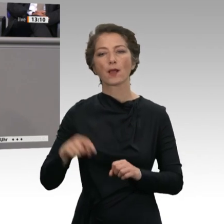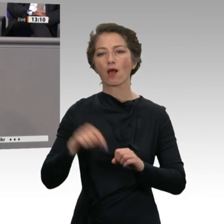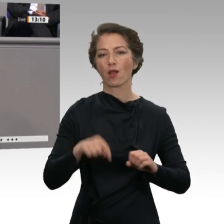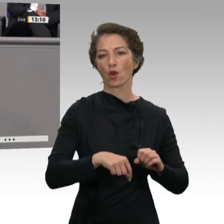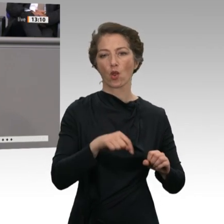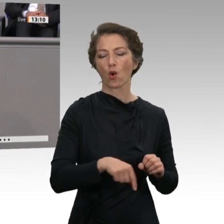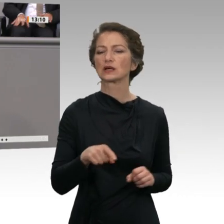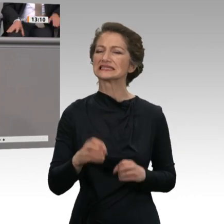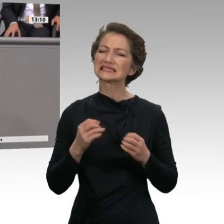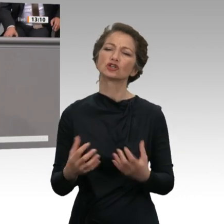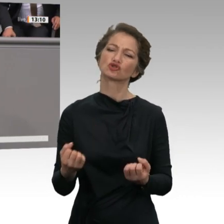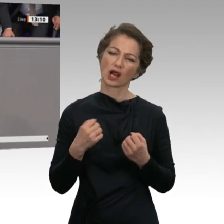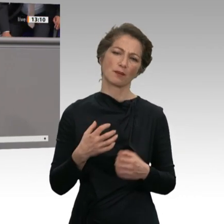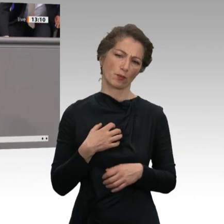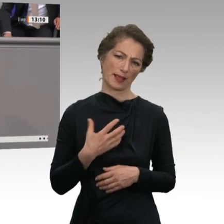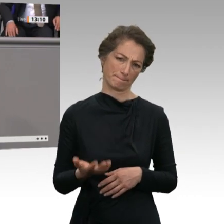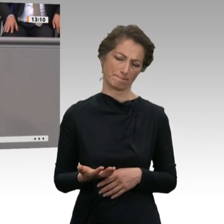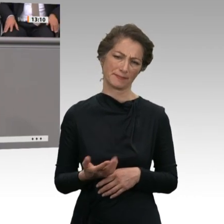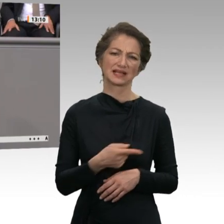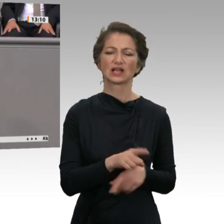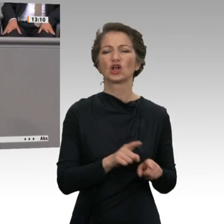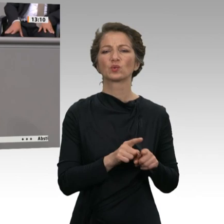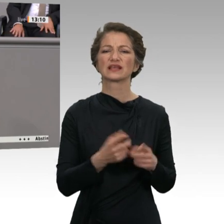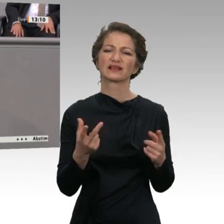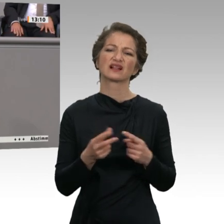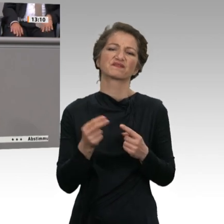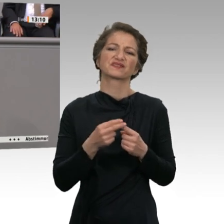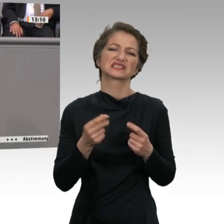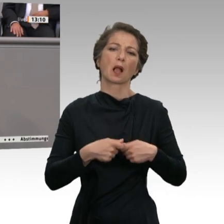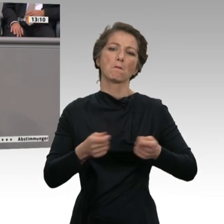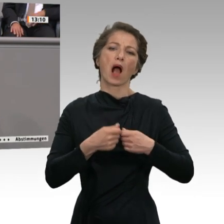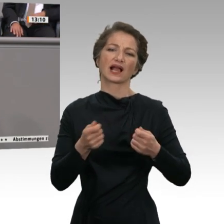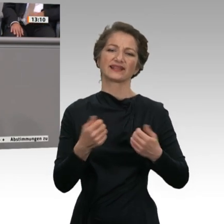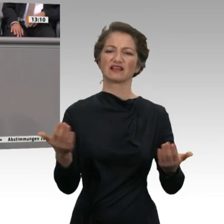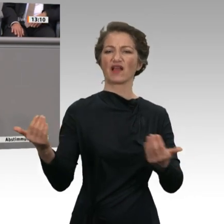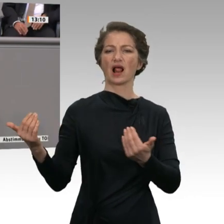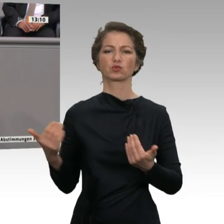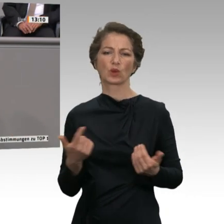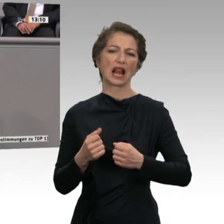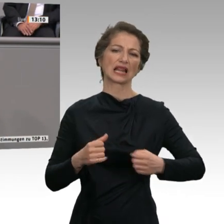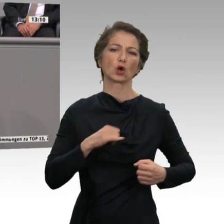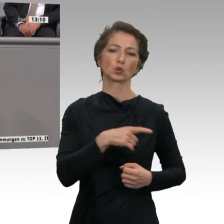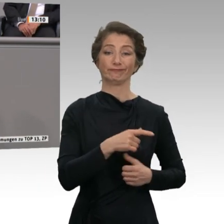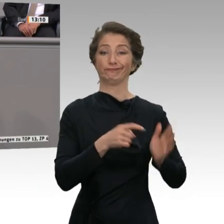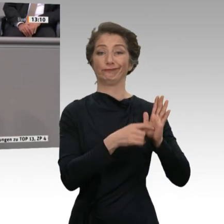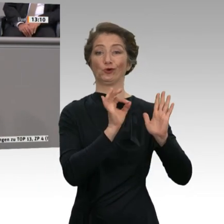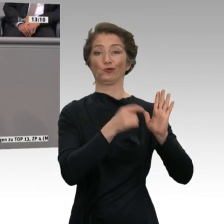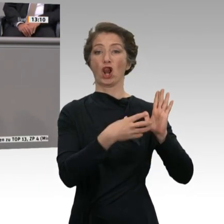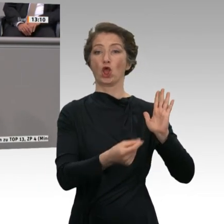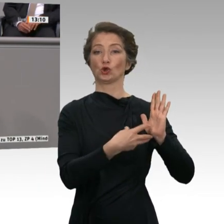als dass man es mit solchen knallroten Marketing-Gags hier kommentieren sollte, wie die von Linken und Grünen im Moment. Und ganz ehrlich, bevor Sie